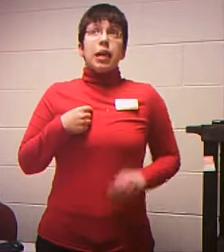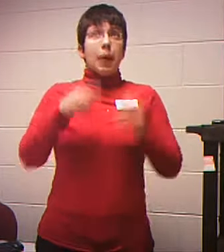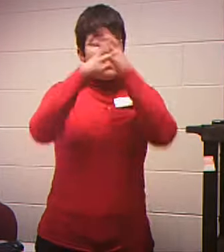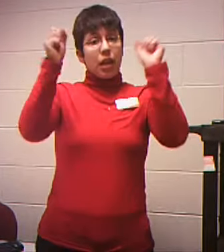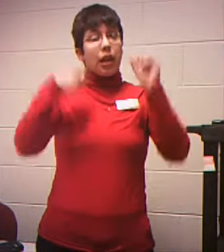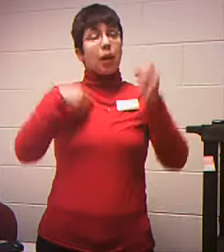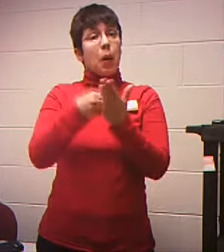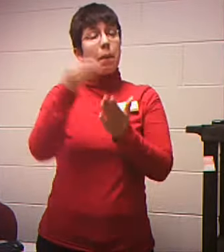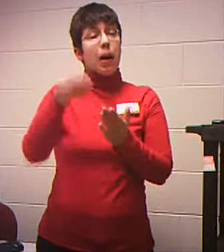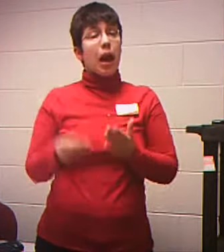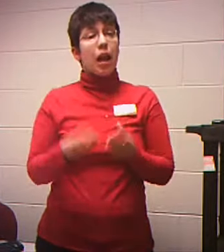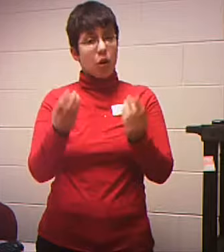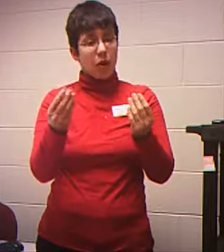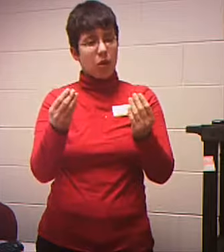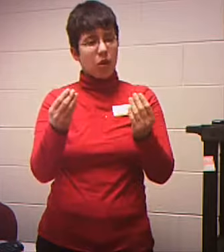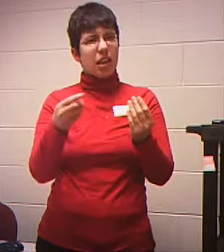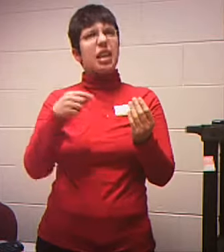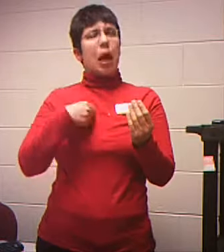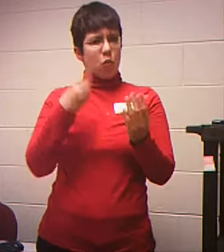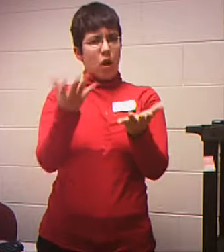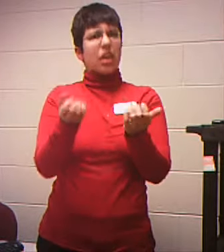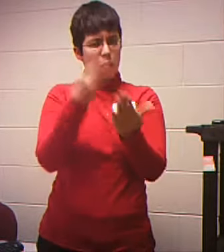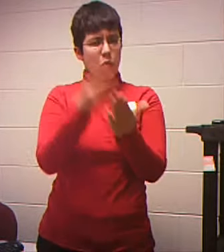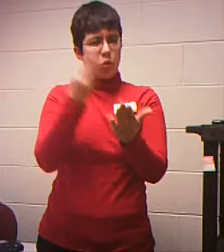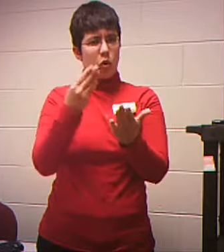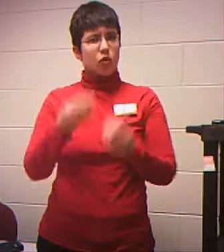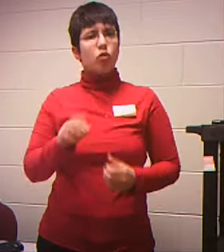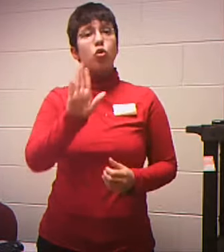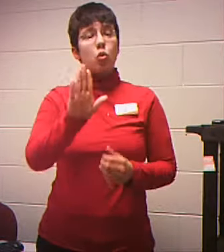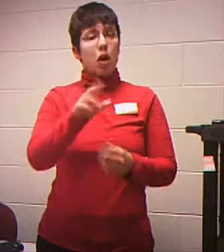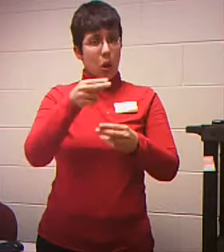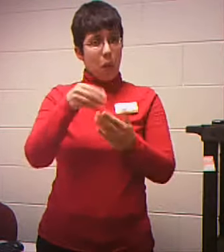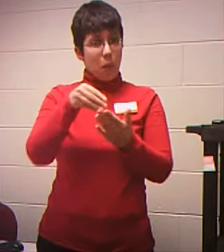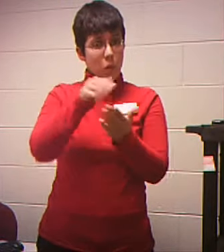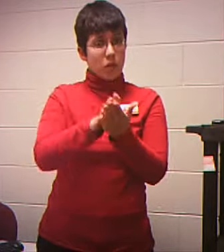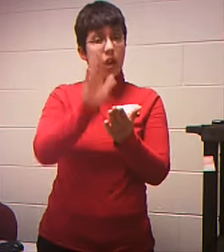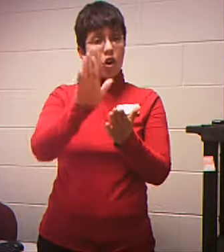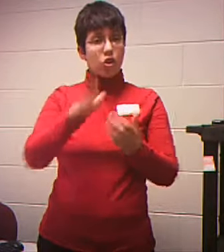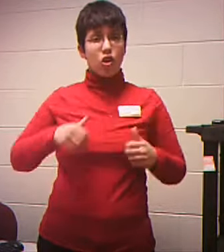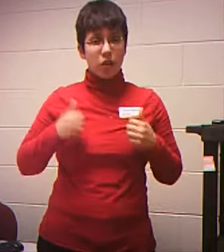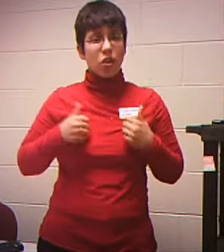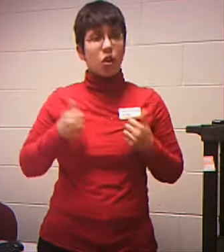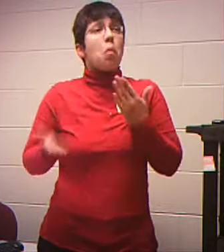And then I'm getting preapproved So here I put primary residence But maybe you're getting A second home Or maybe you're buying A rental property